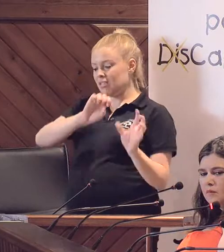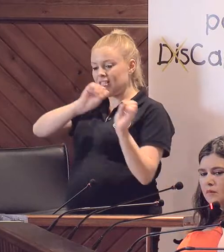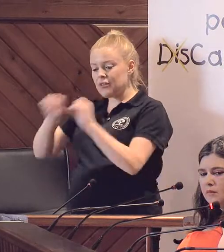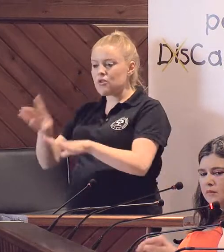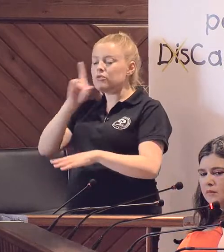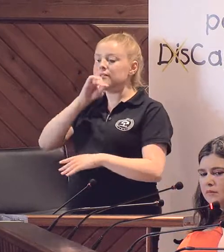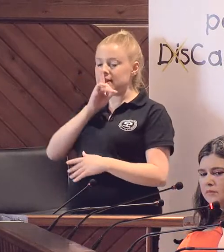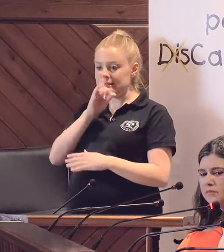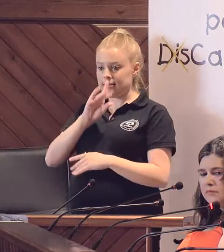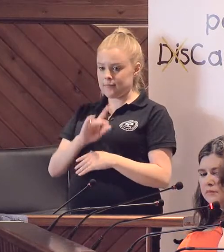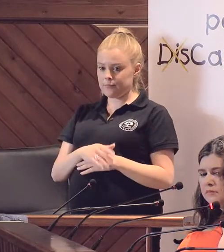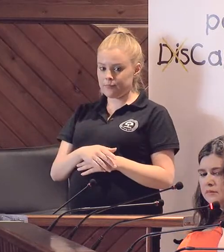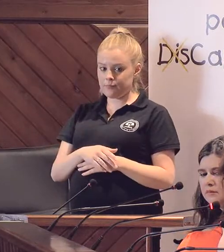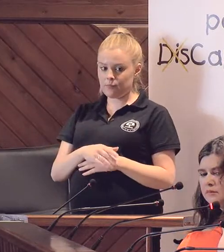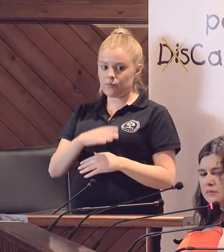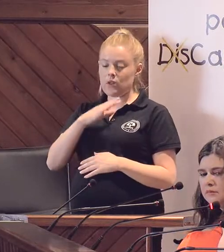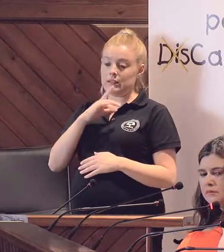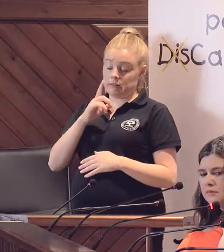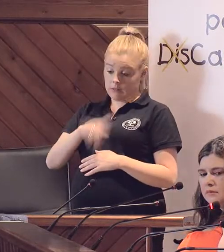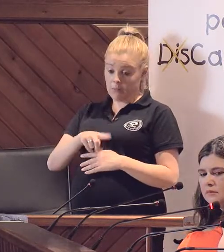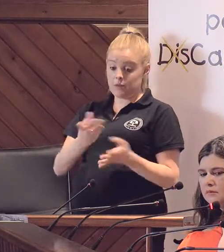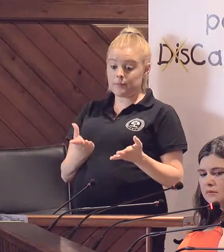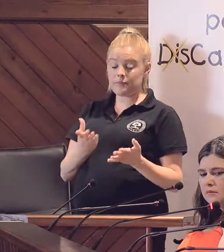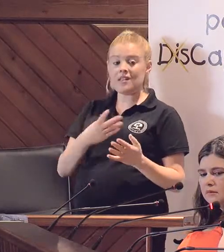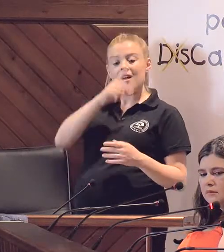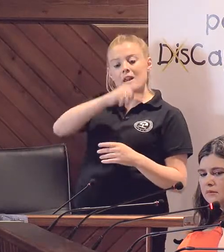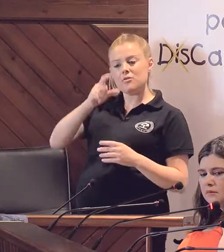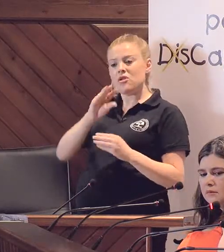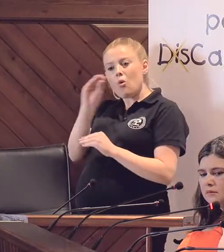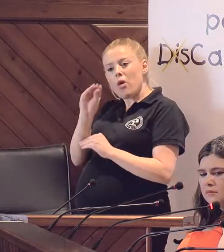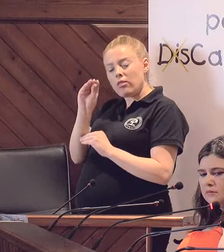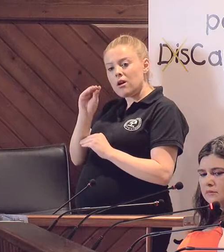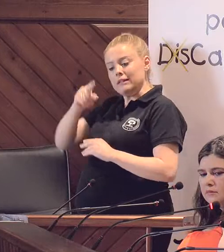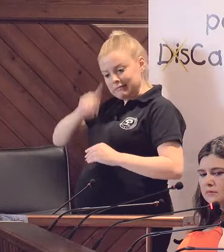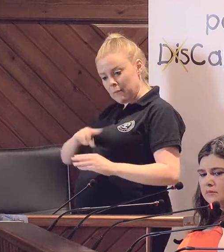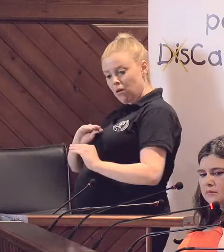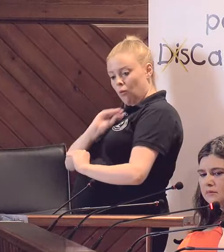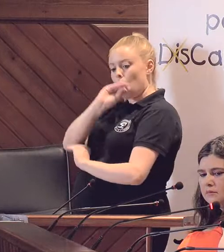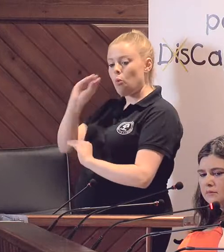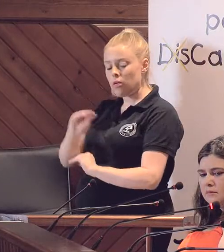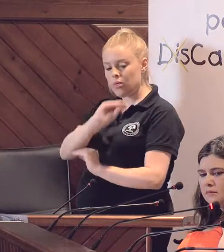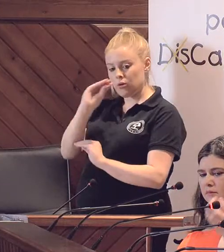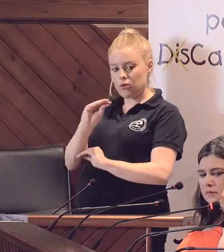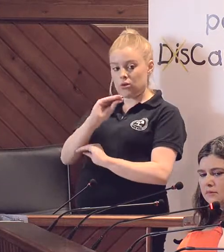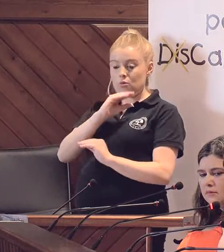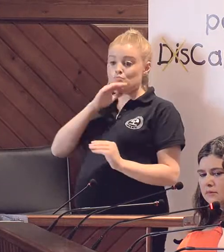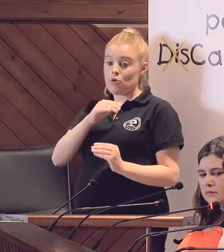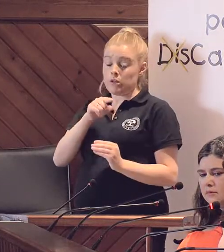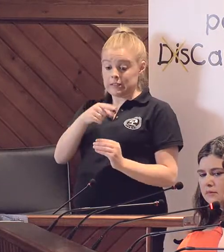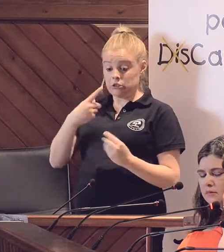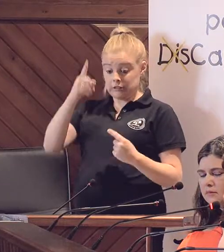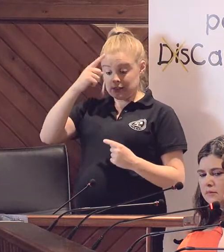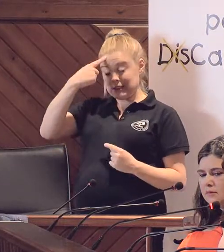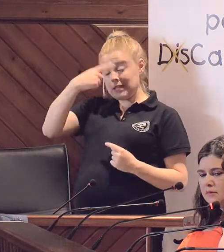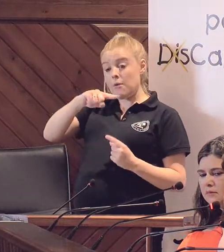silencio. Por ende, cuidemos a las personas cuidadoras en su vasto espectro, porque saben convivir